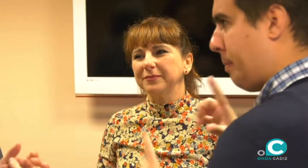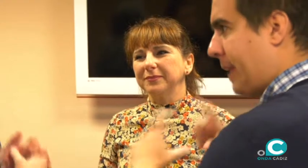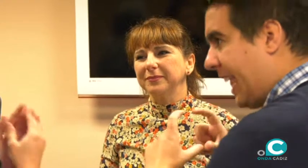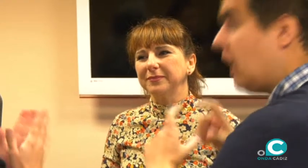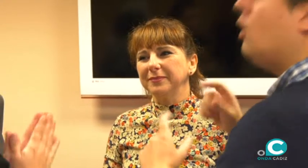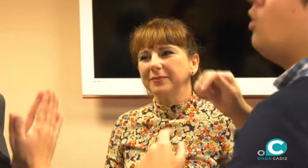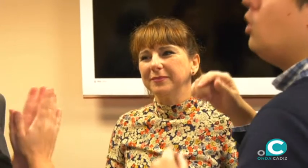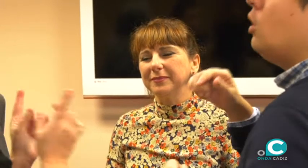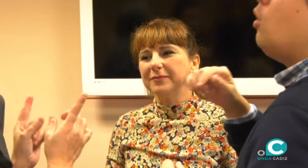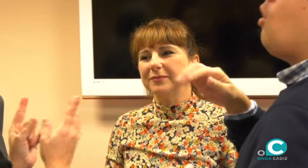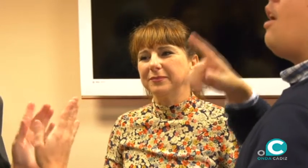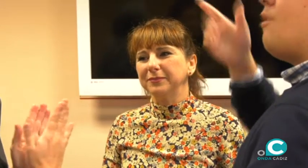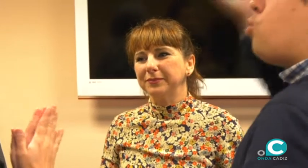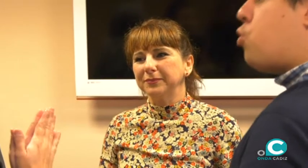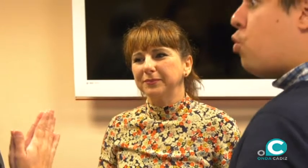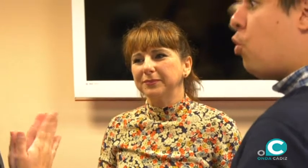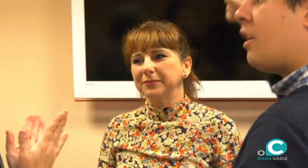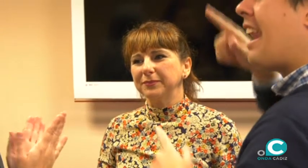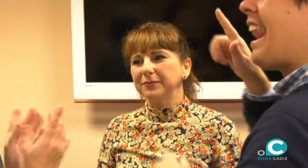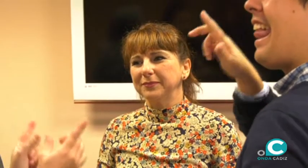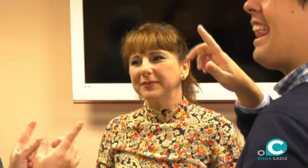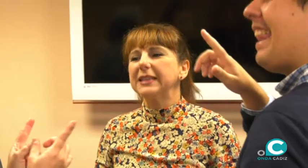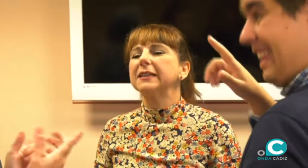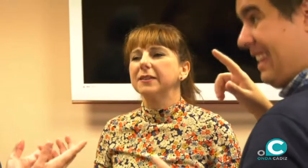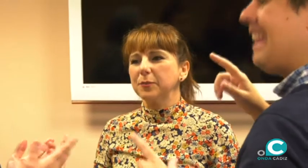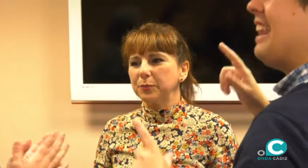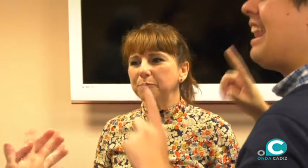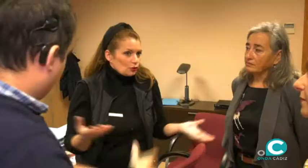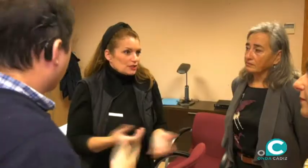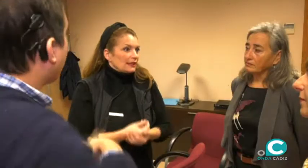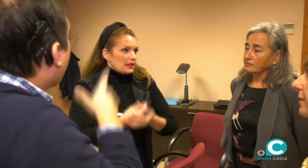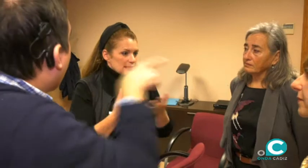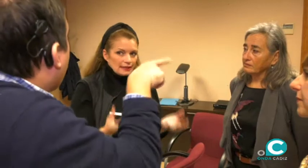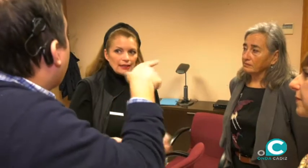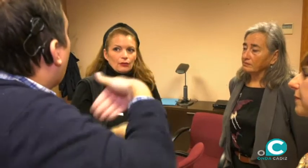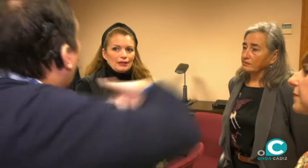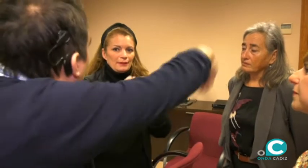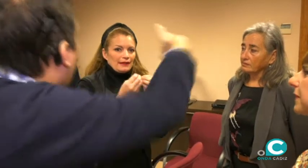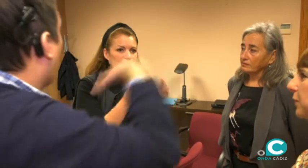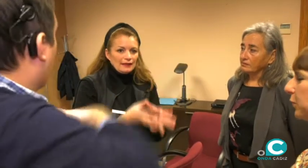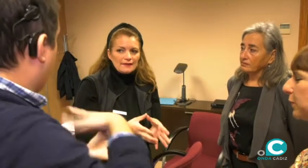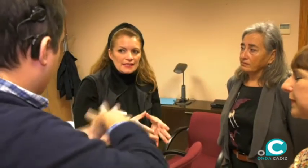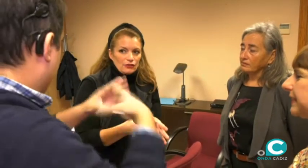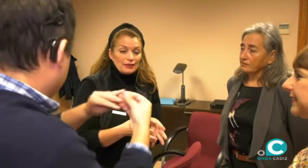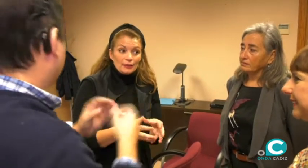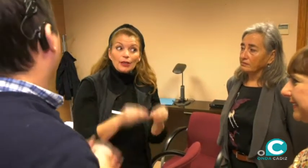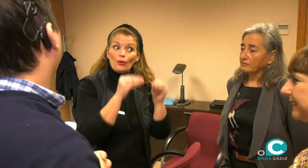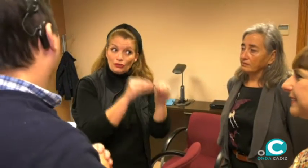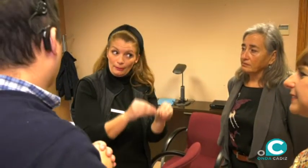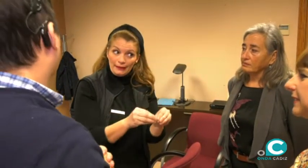que realmente se ve que el juego de la ventanilla es muy reducido, muy pequeño, ¿no? Cosita que necesitéis, como el tema del servicio de intérprete cuando está en